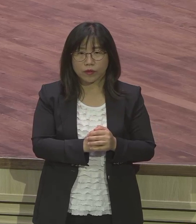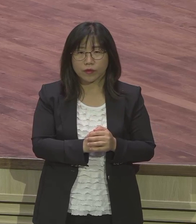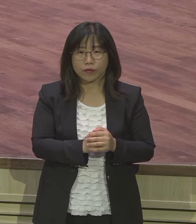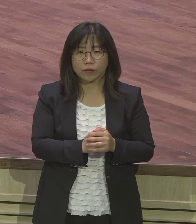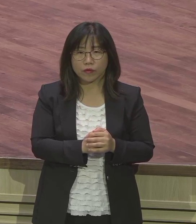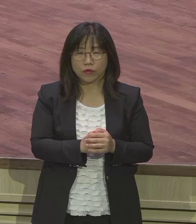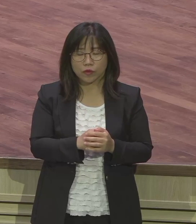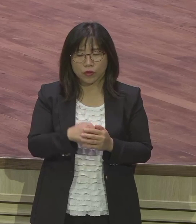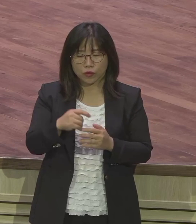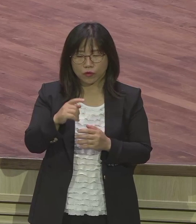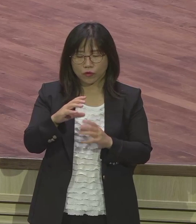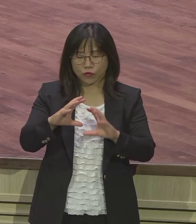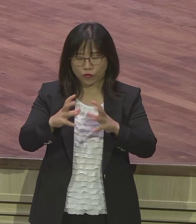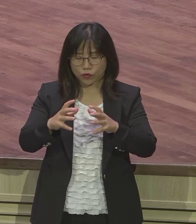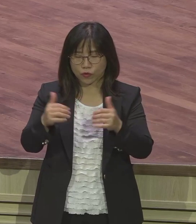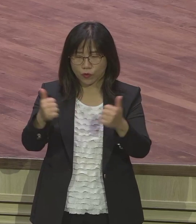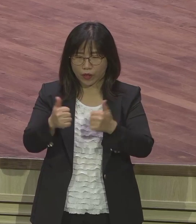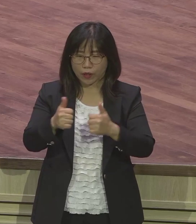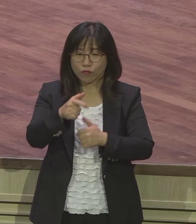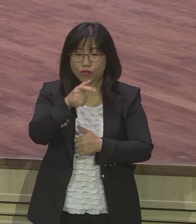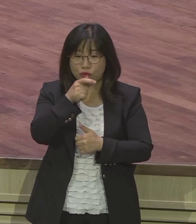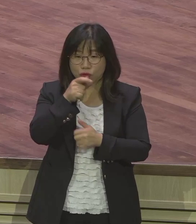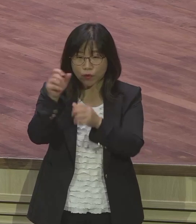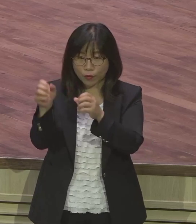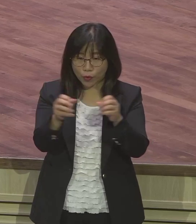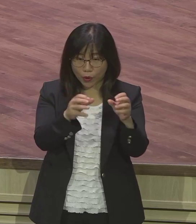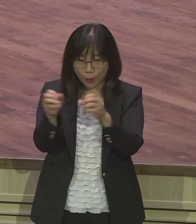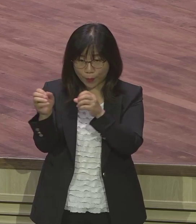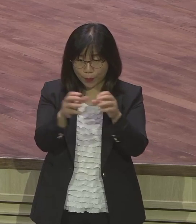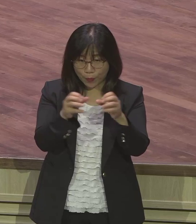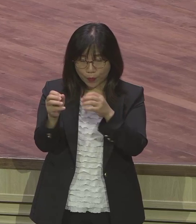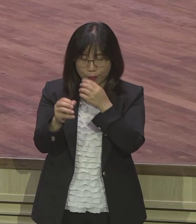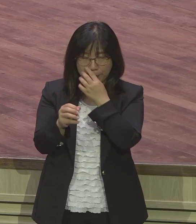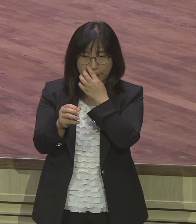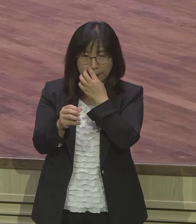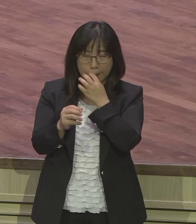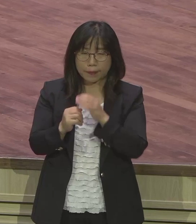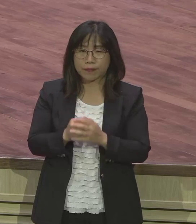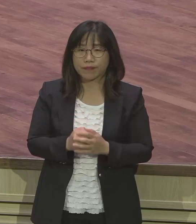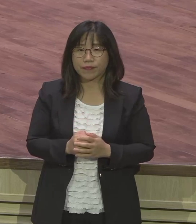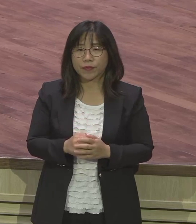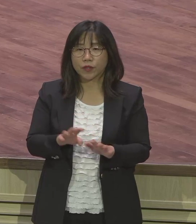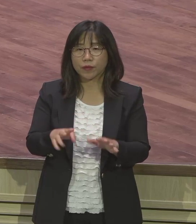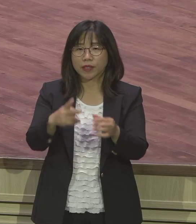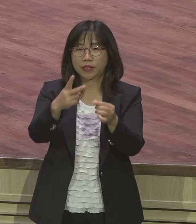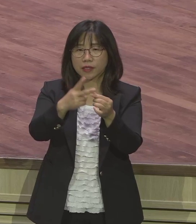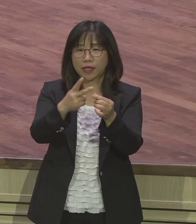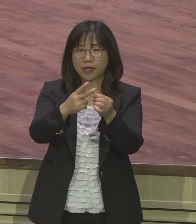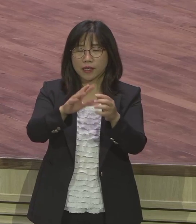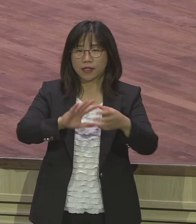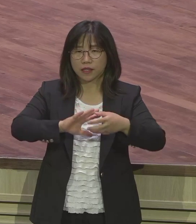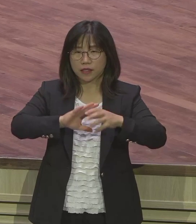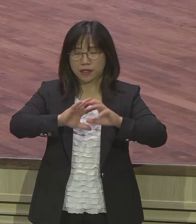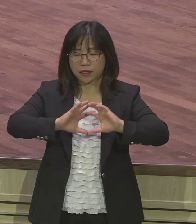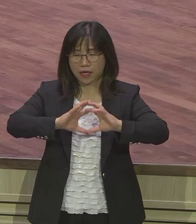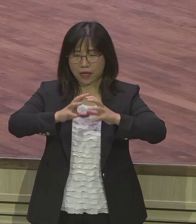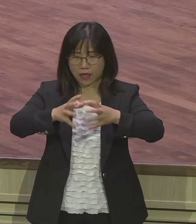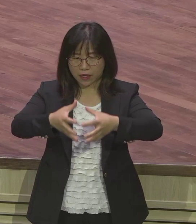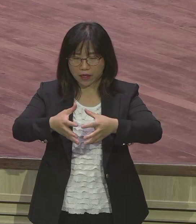국회 물포럼을 통해서 제2차 세계대전종전을 기념하는